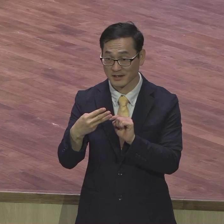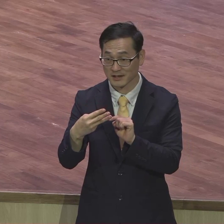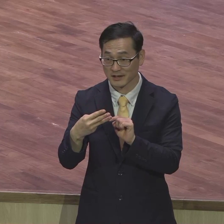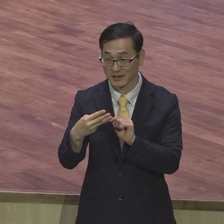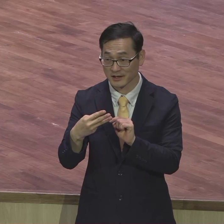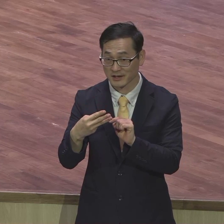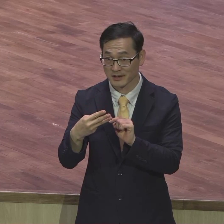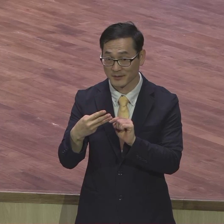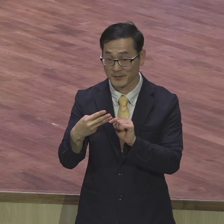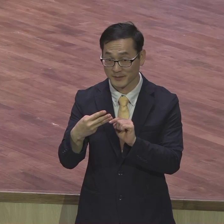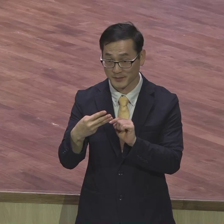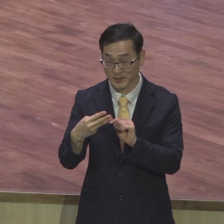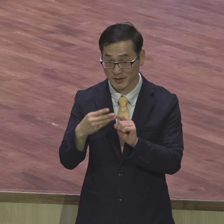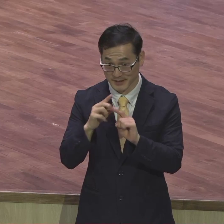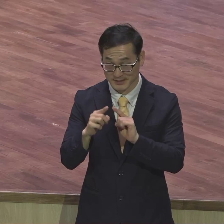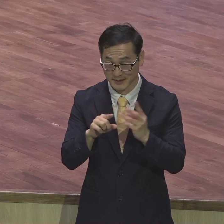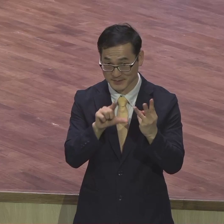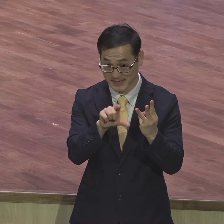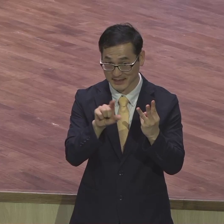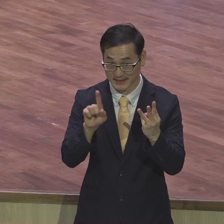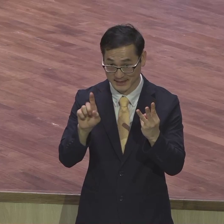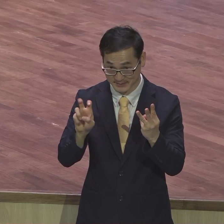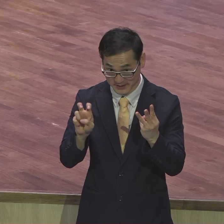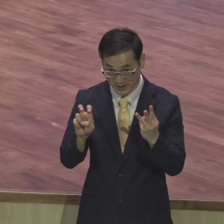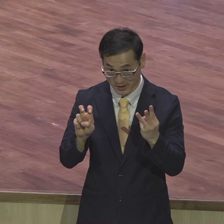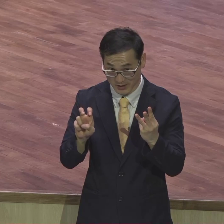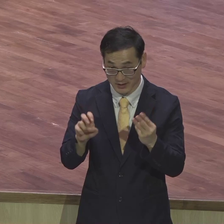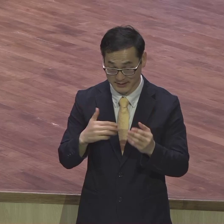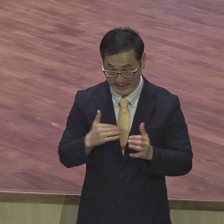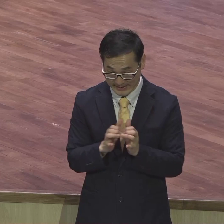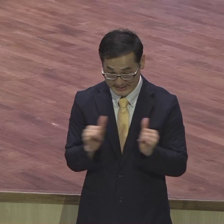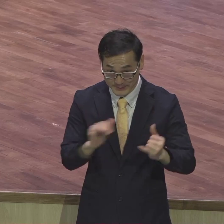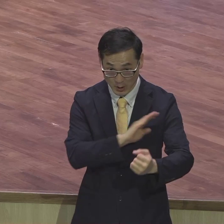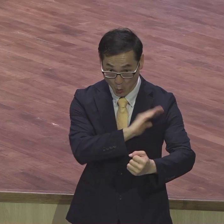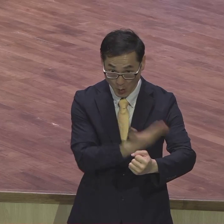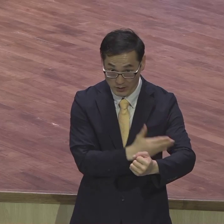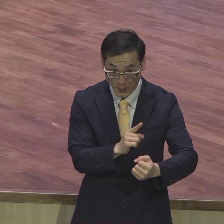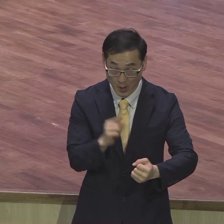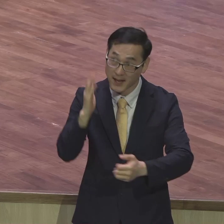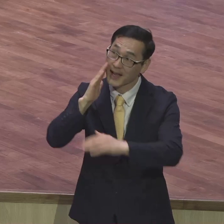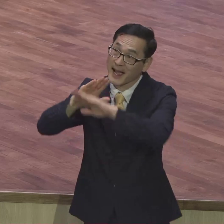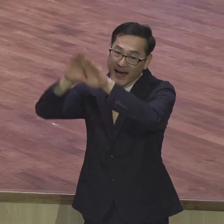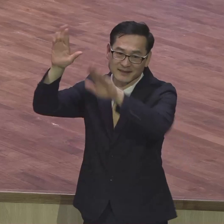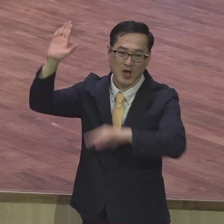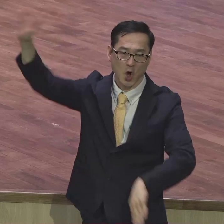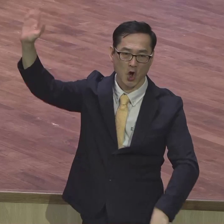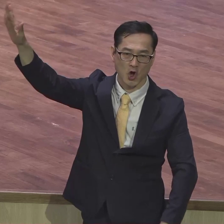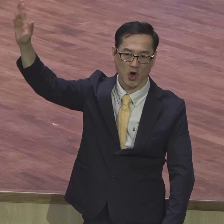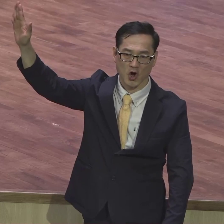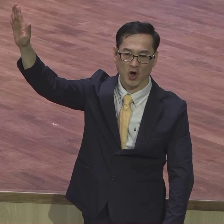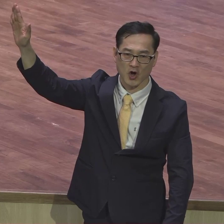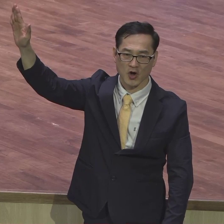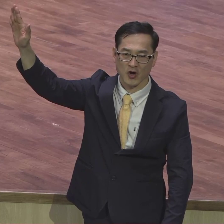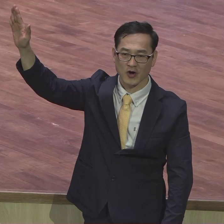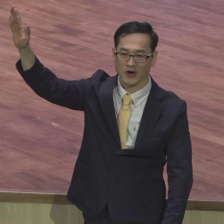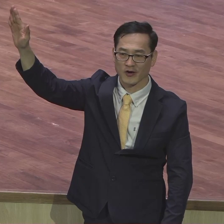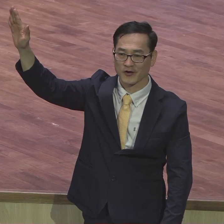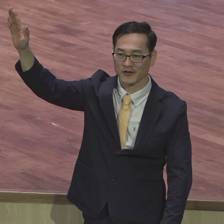20절에 우리의 시민권은 하늘에 있는지라 우리의 시민권은 하늘에 있는지라 그리팔교에서 무슨 말이에요